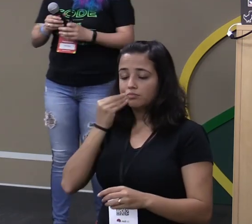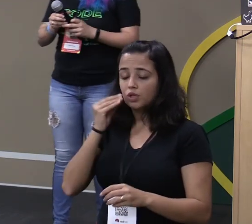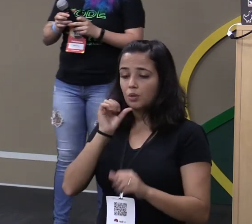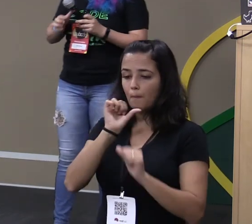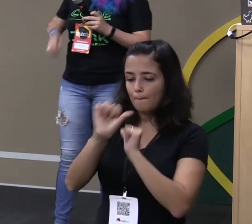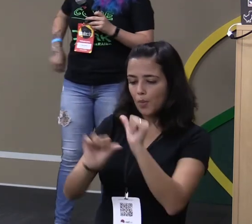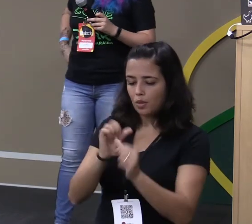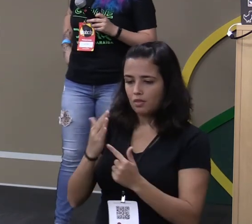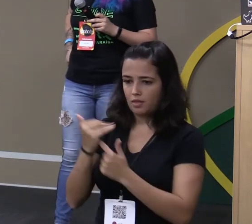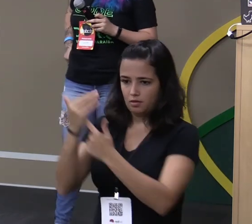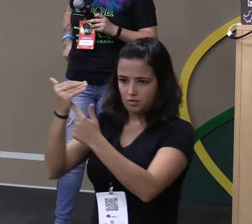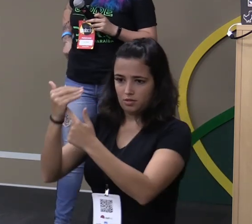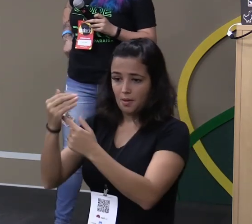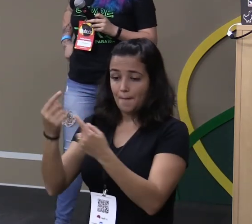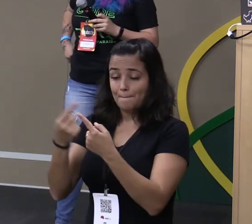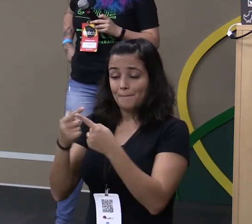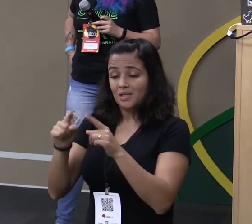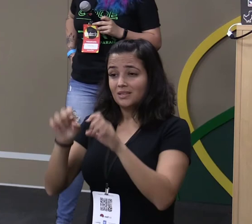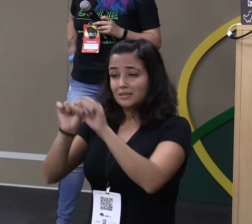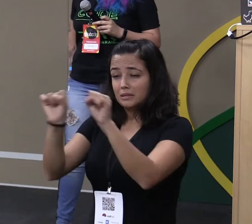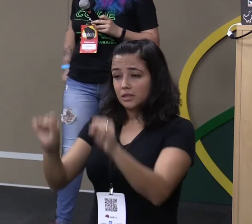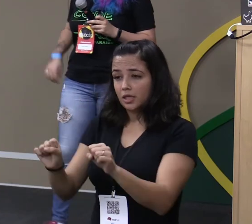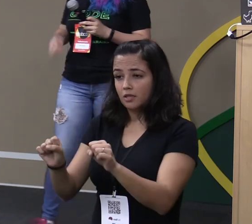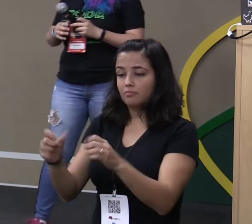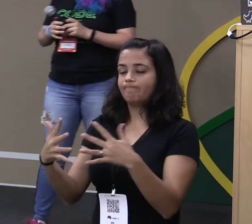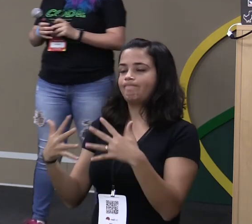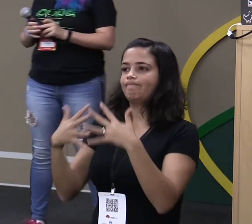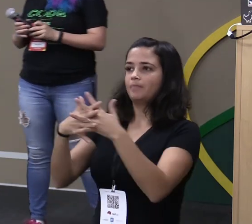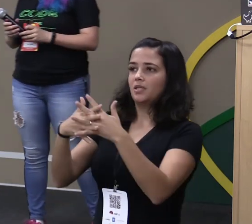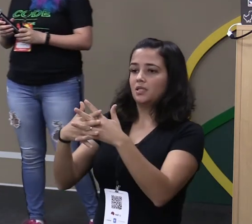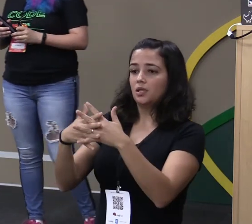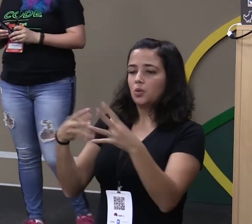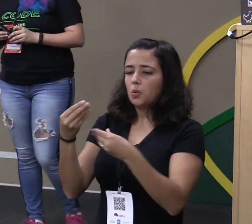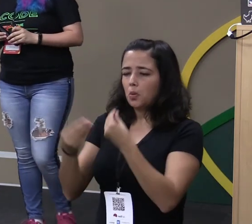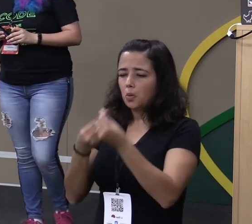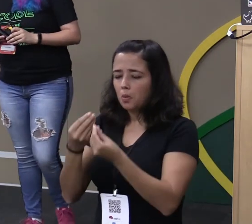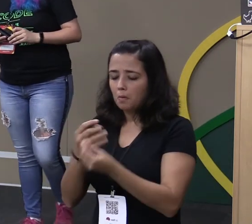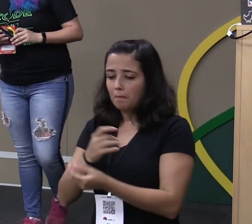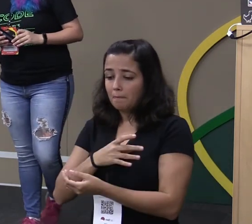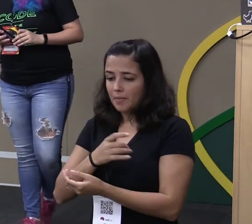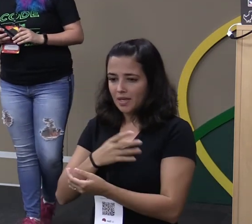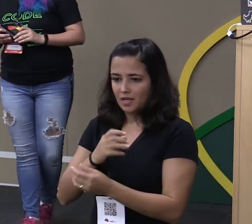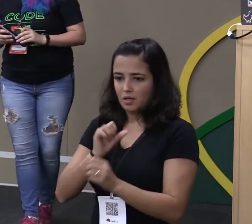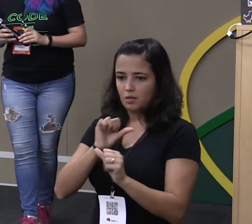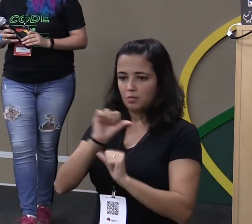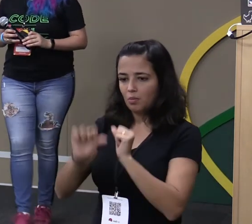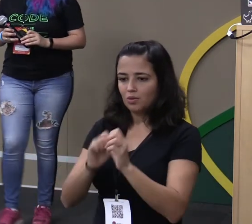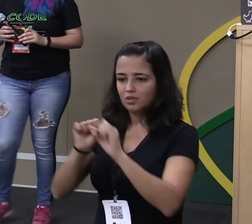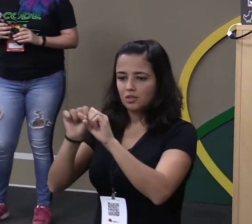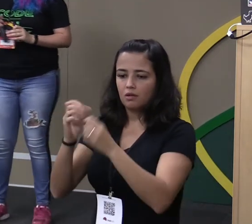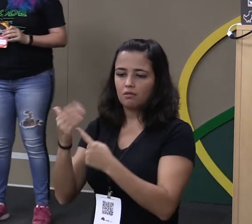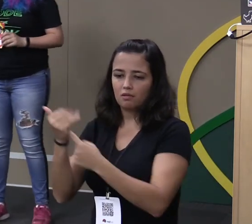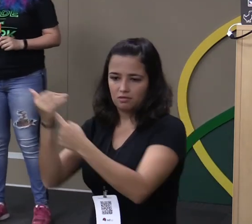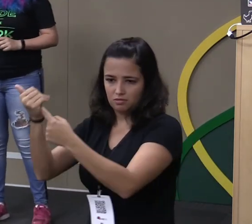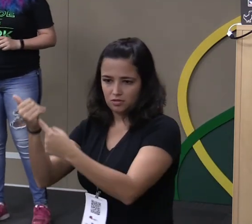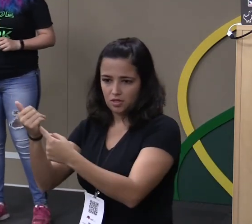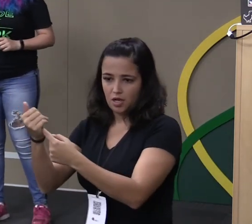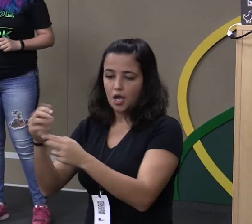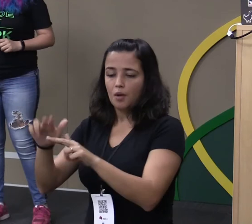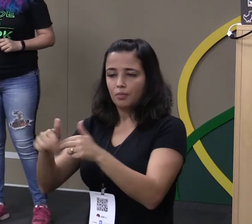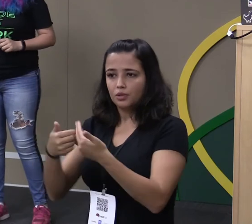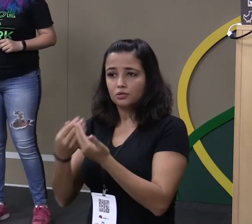só que a gente tem um sistema bem complexo e a gente ainda está meio temeroso de como fazer essa transição e como você comentou eu já estou aqui